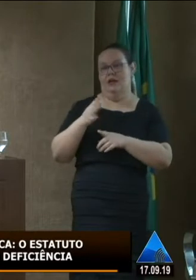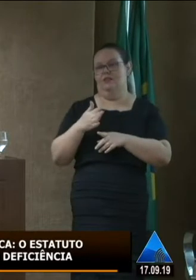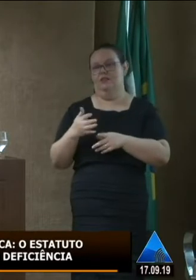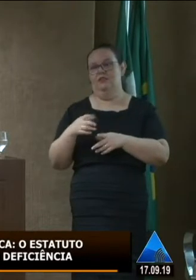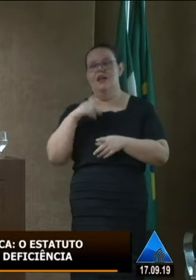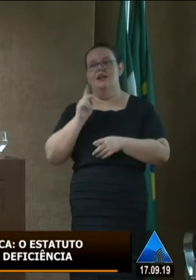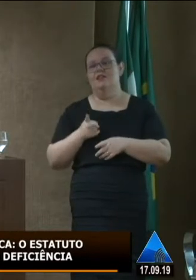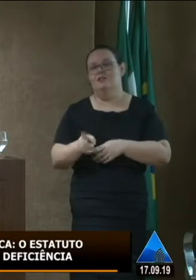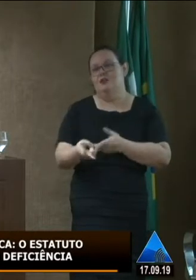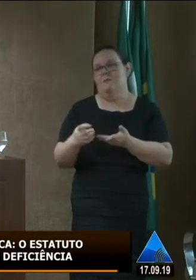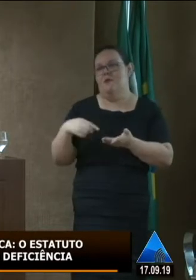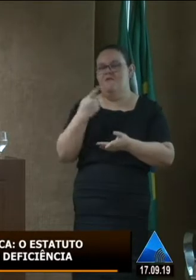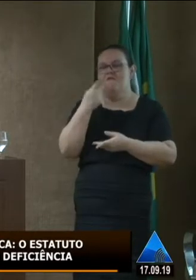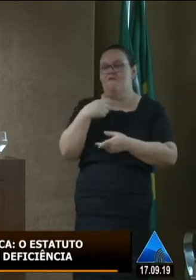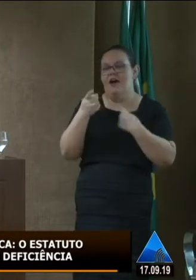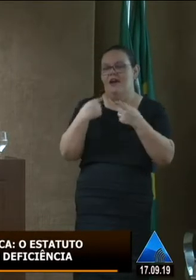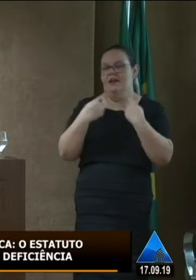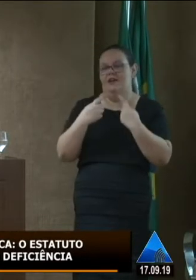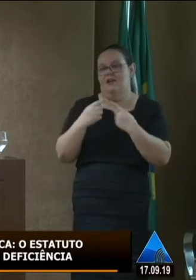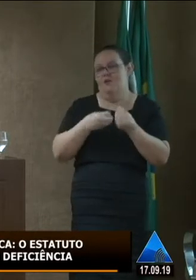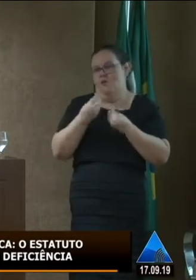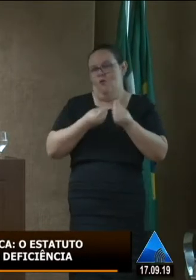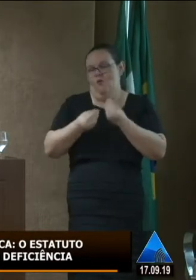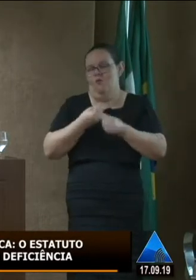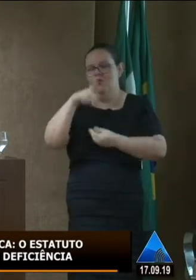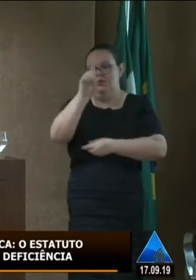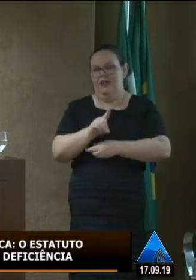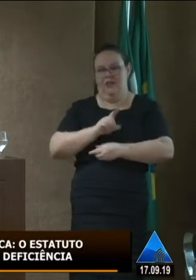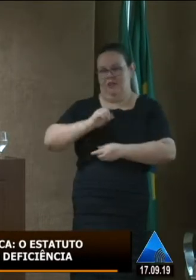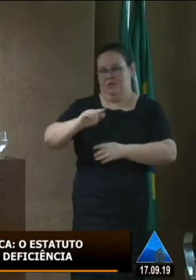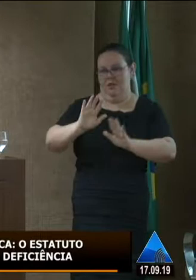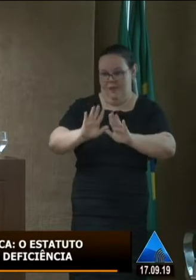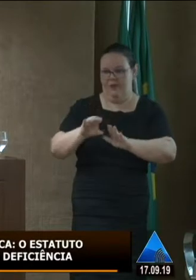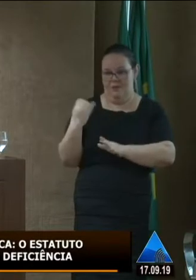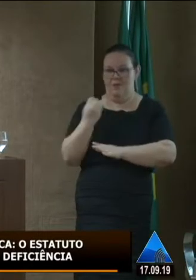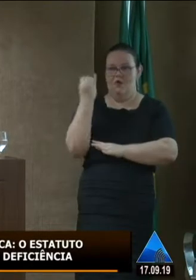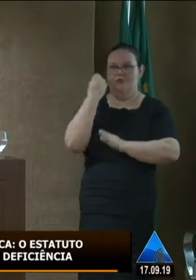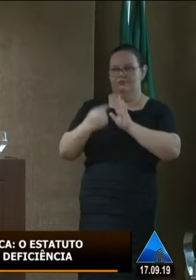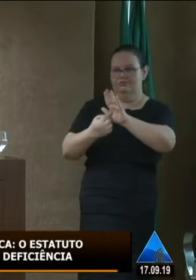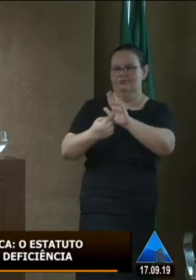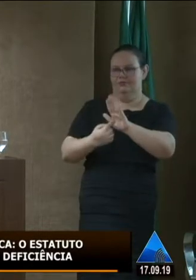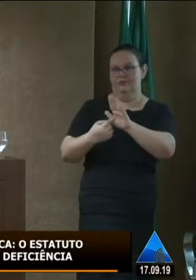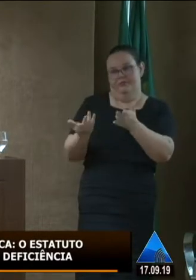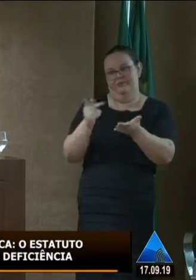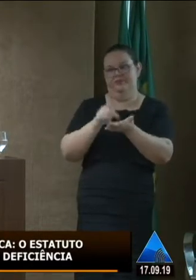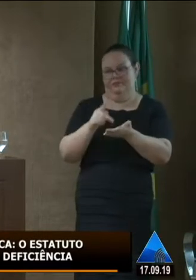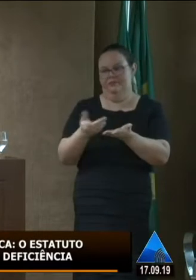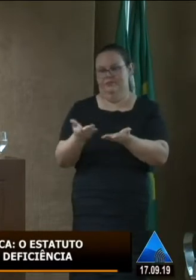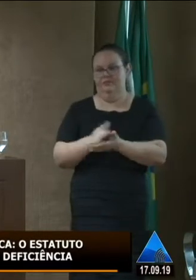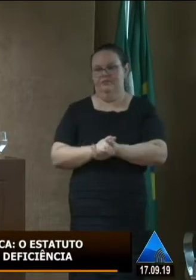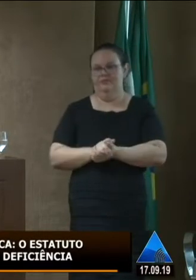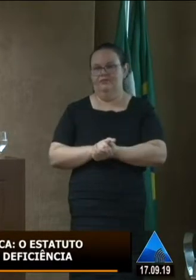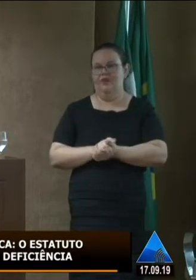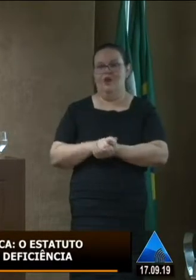fala como se não tivesse direito algum sendo cumprido, isso também é algo importante ser dito, isso não é verdade, há muitos